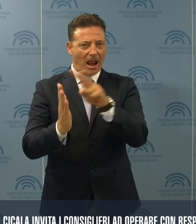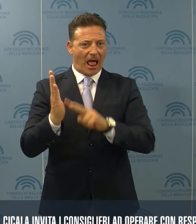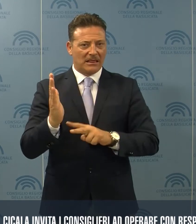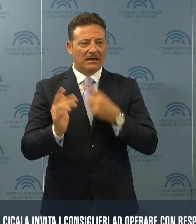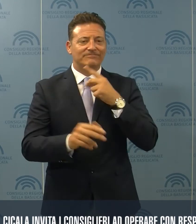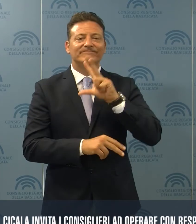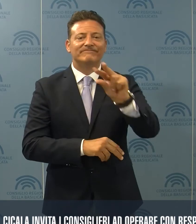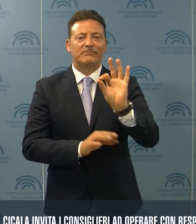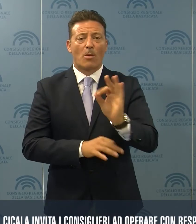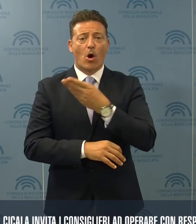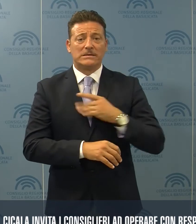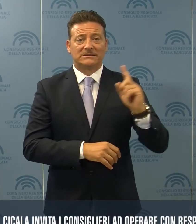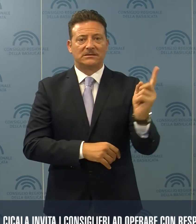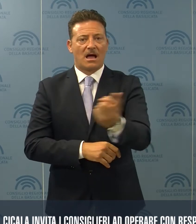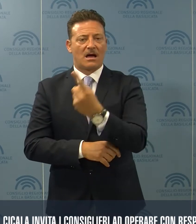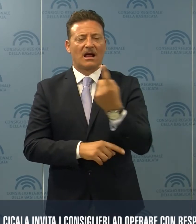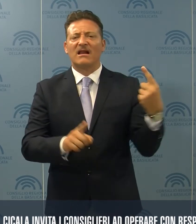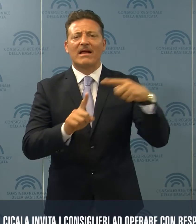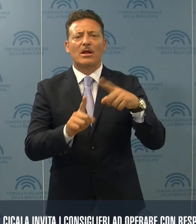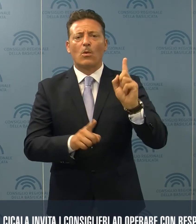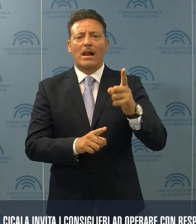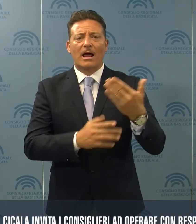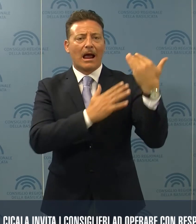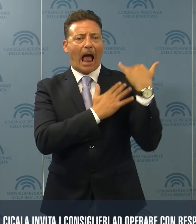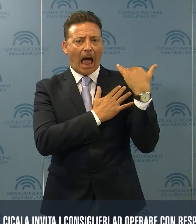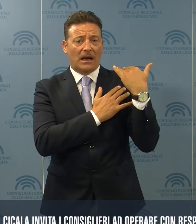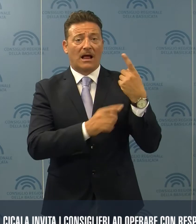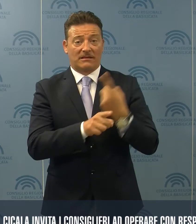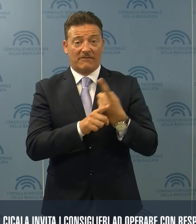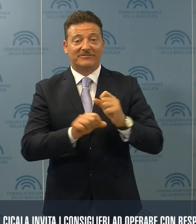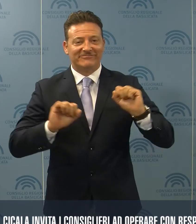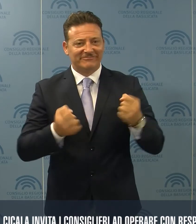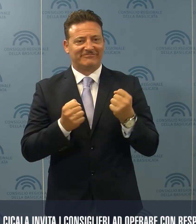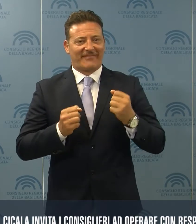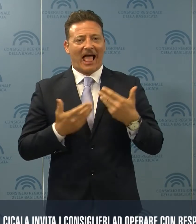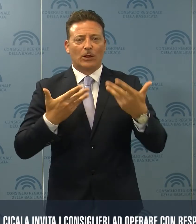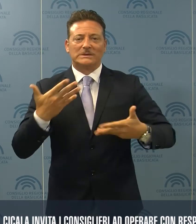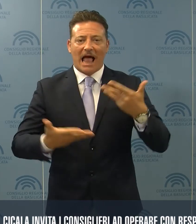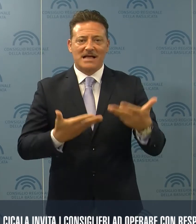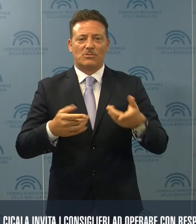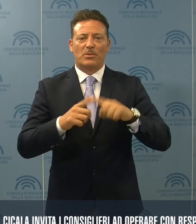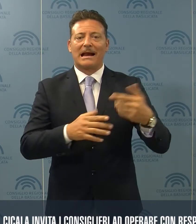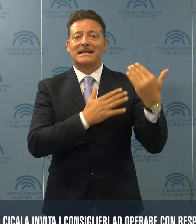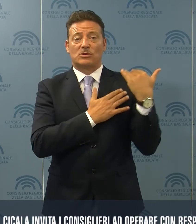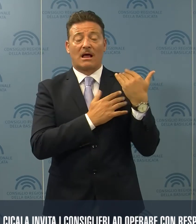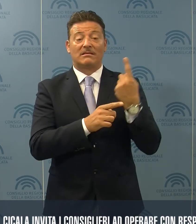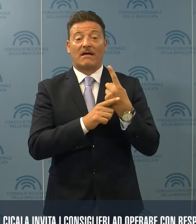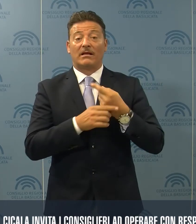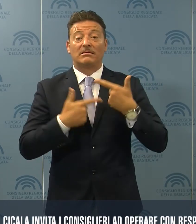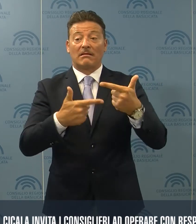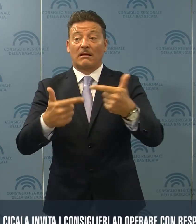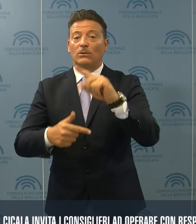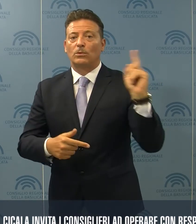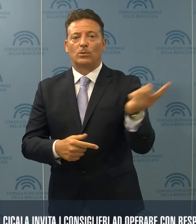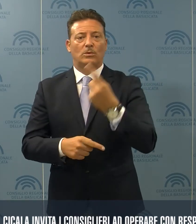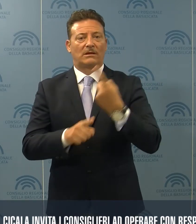consiglieri, ha fatto riferimento alla carica di entusiasmo e di responsabilità che deve accompagnare